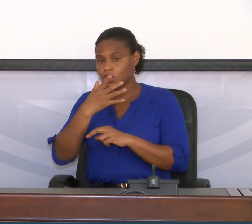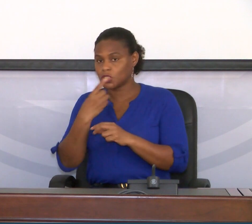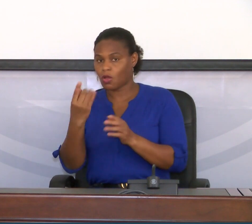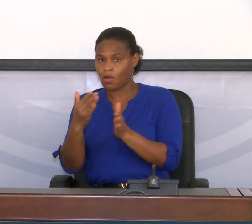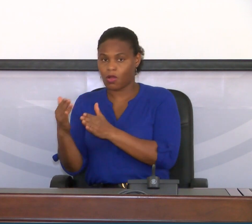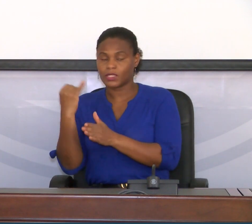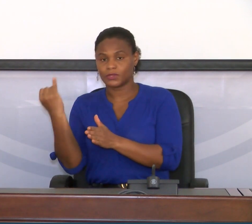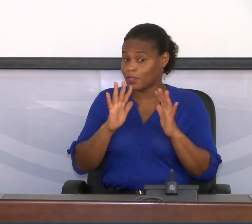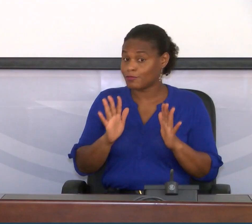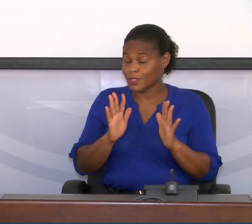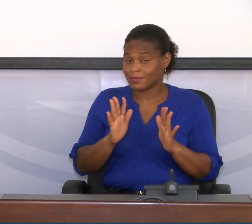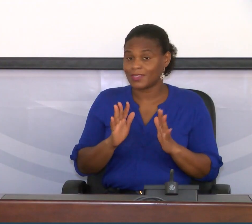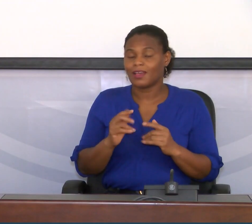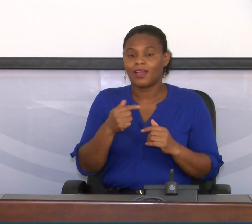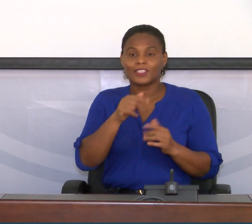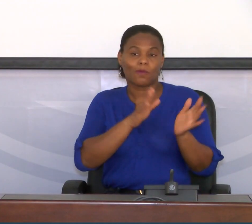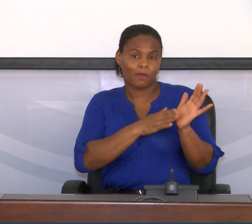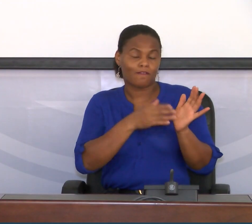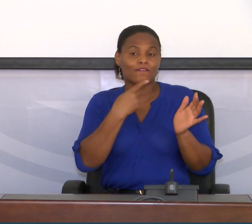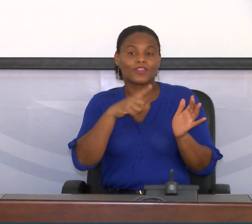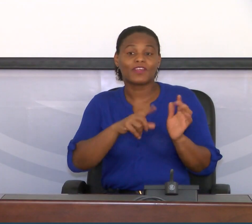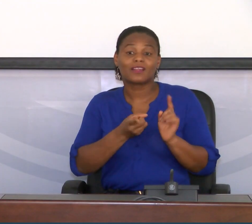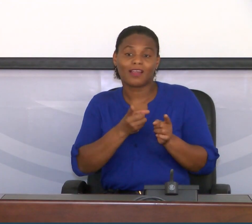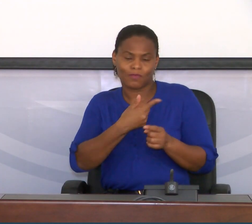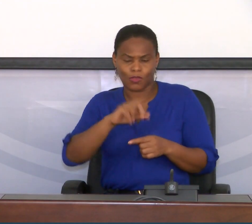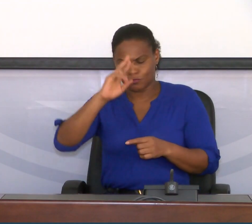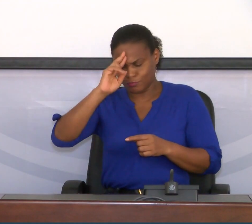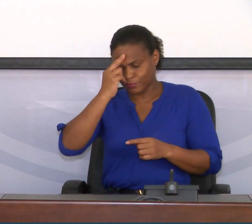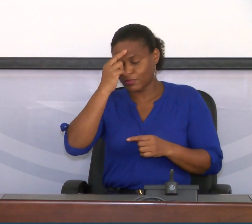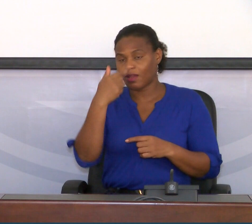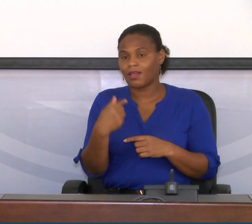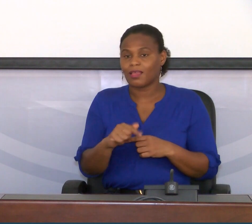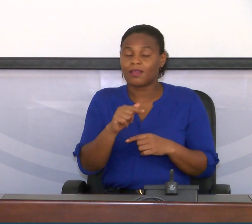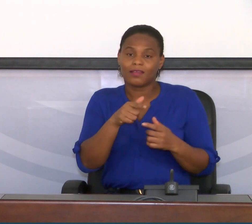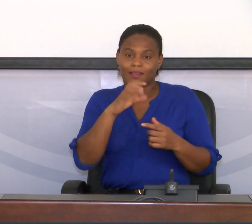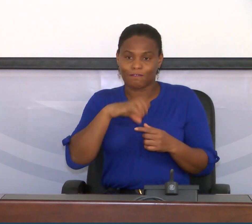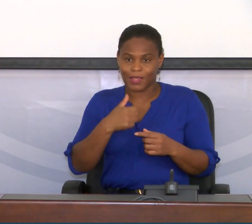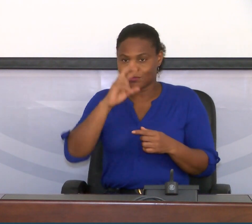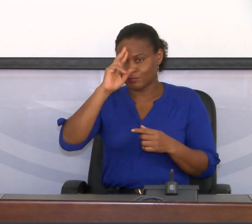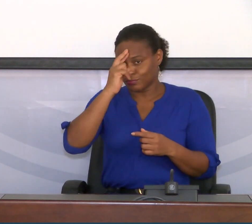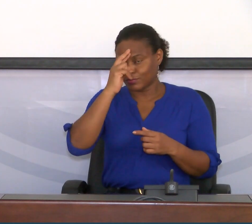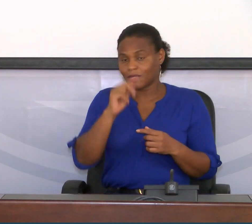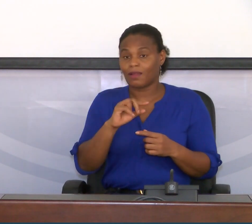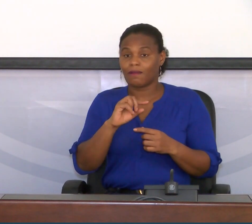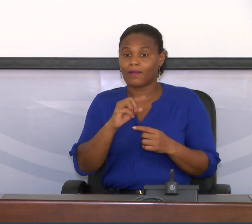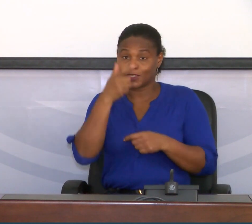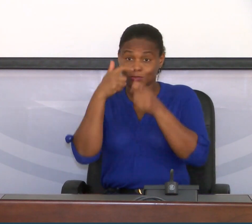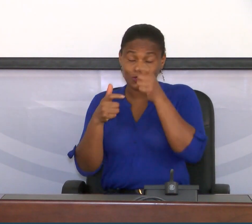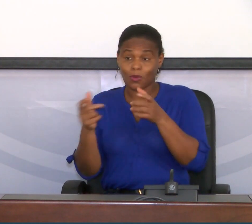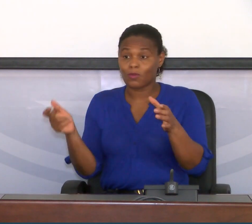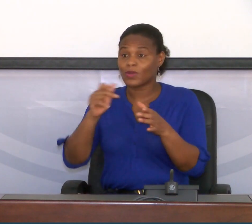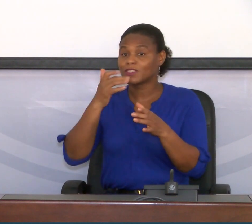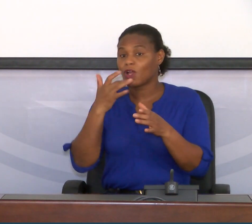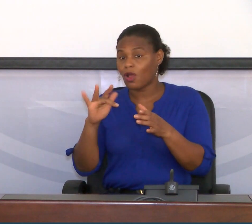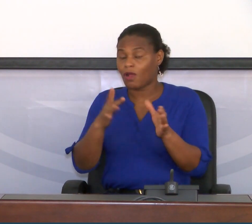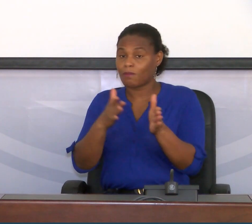institucional, por enquanto. Isso prova, mais uma vez, a nossa resiliência, a resiliência de Cabo Verde, em colocar as pessoas que vêm do